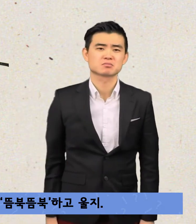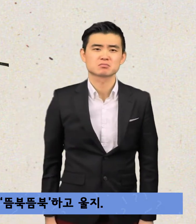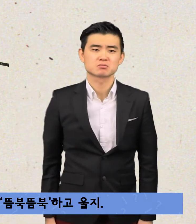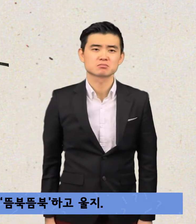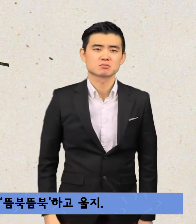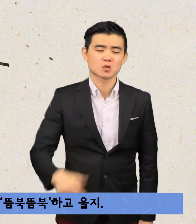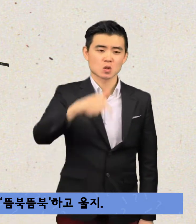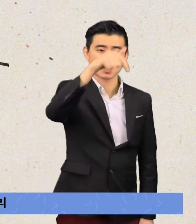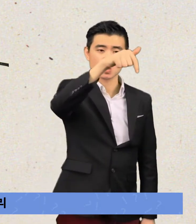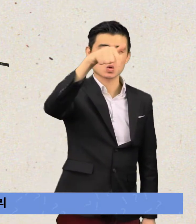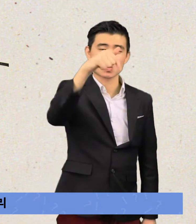꾀꼬리